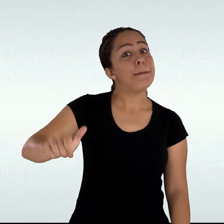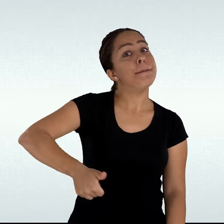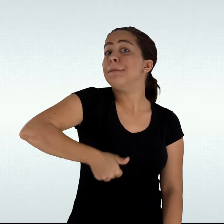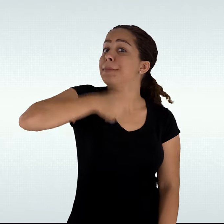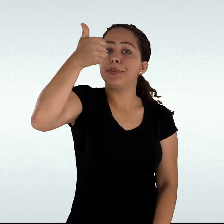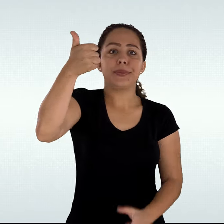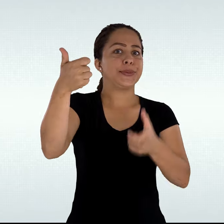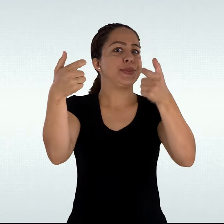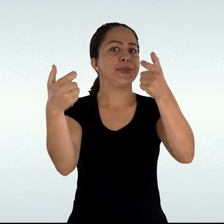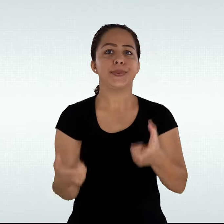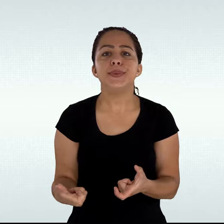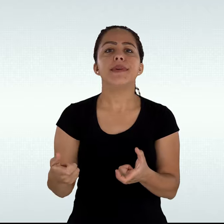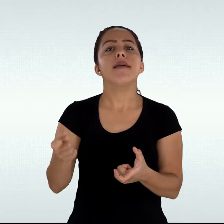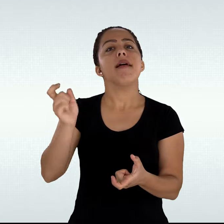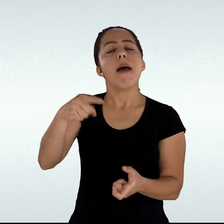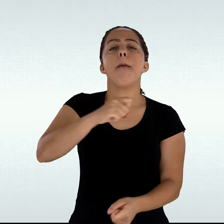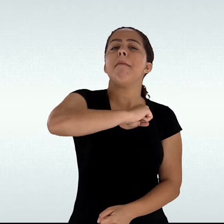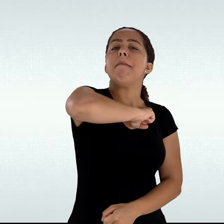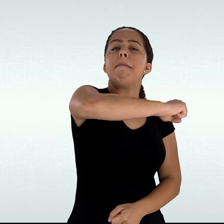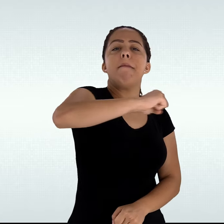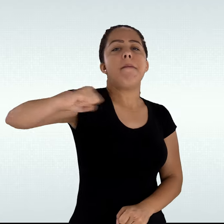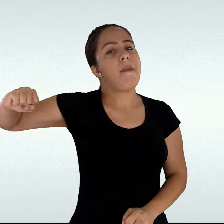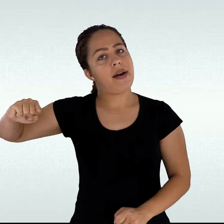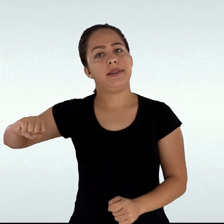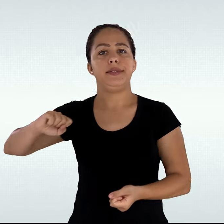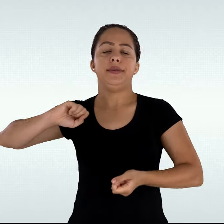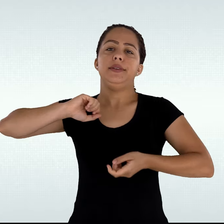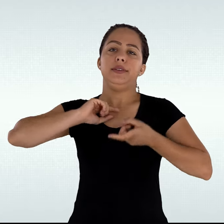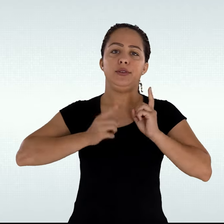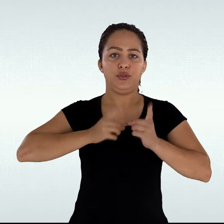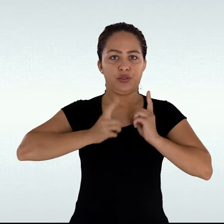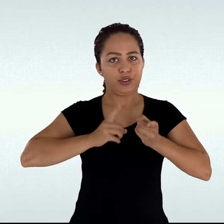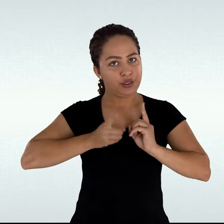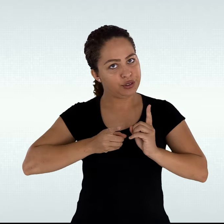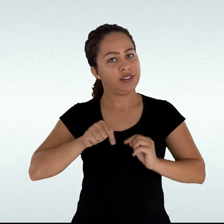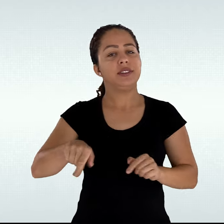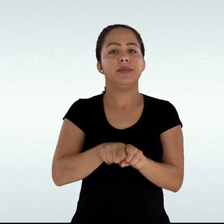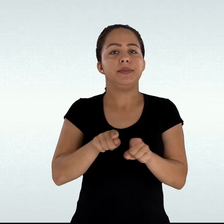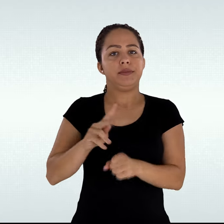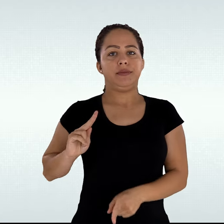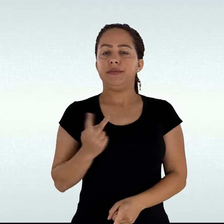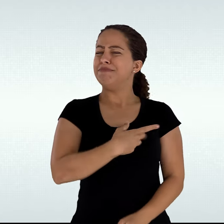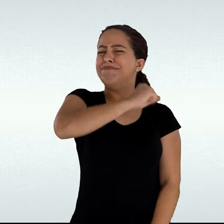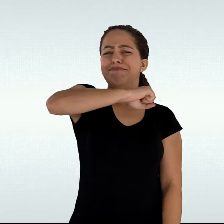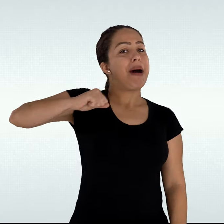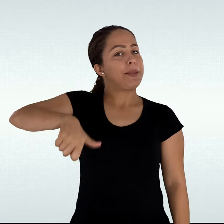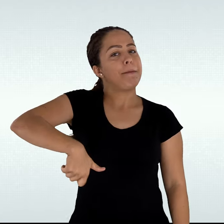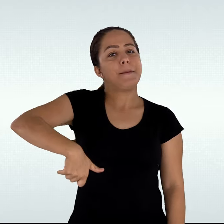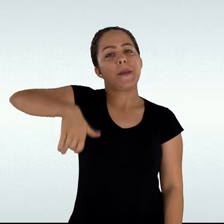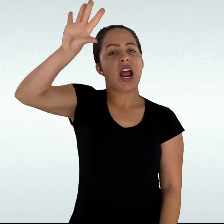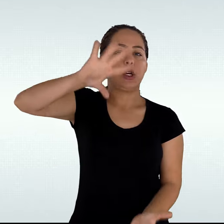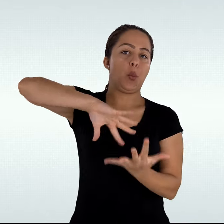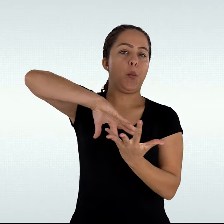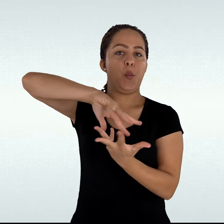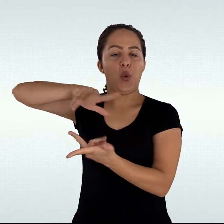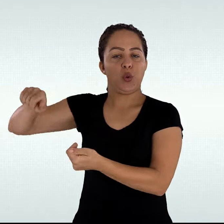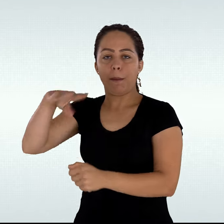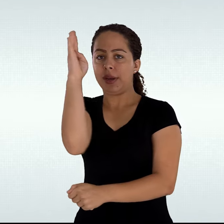de travestis e transexuais, o que é contraditório, visto que algumas de suas marcas são a pluralidade,